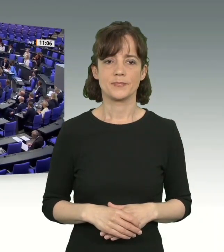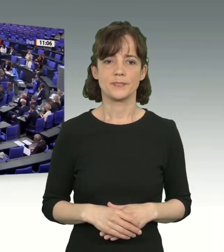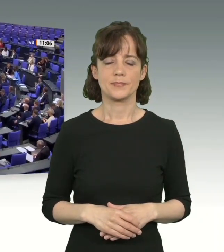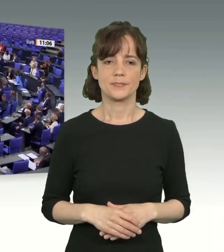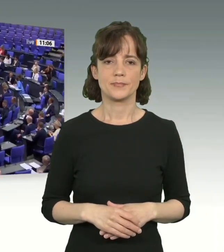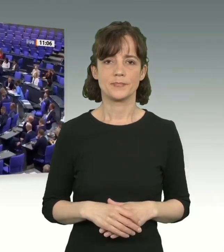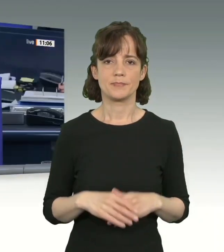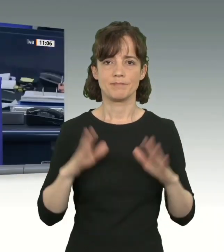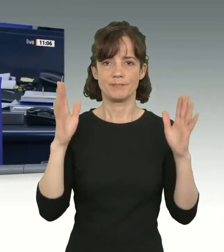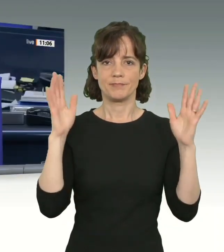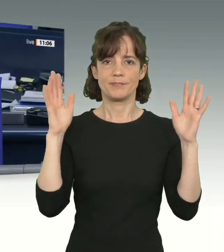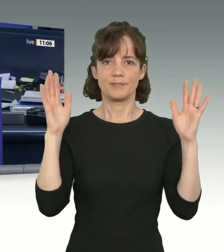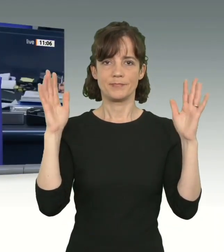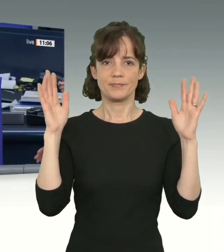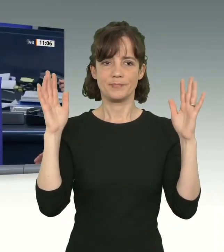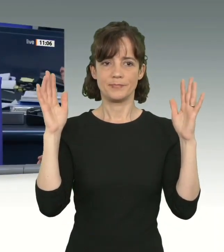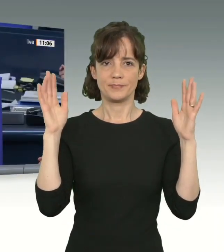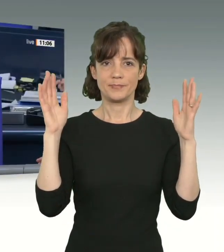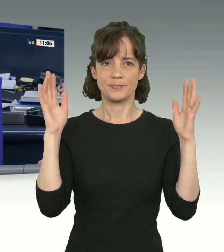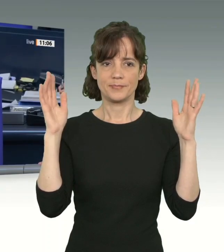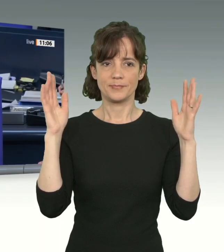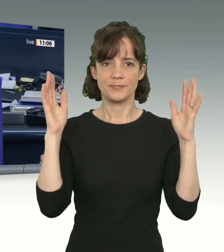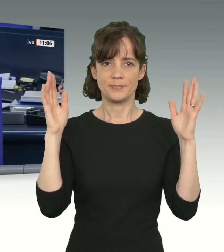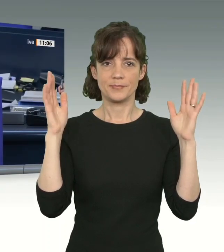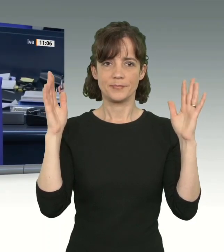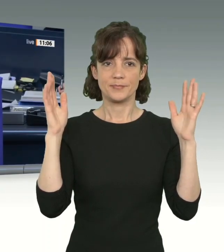Helge Limburg erhält das Wort für Bündnis 90 Die Grünen.